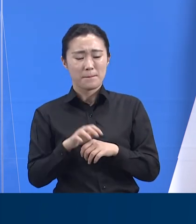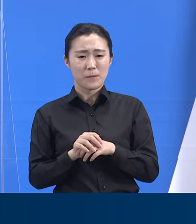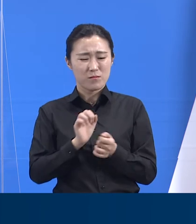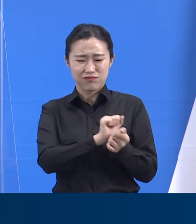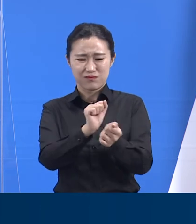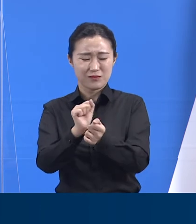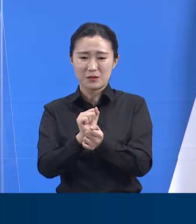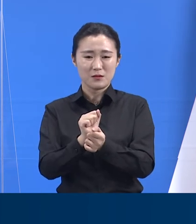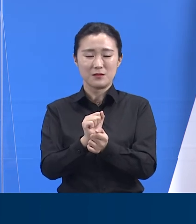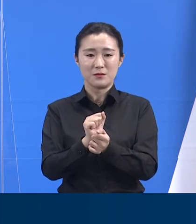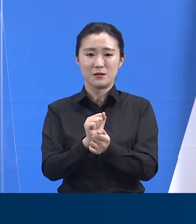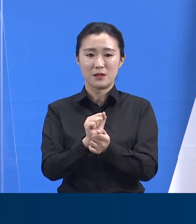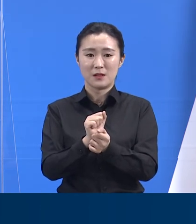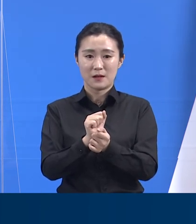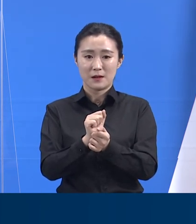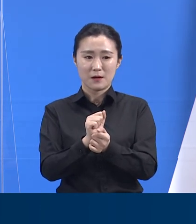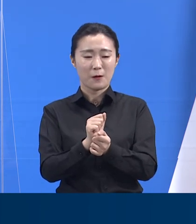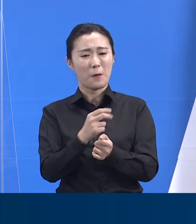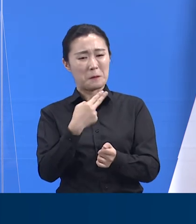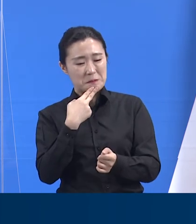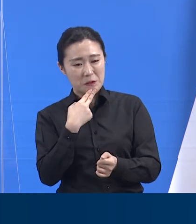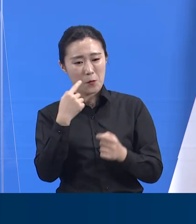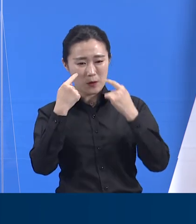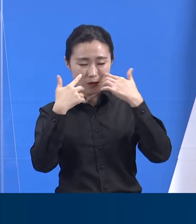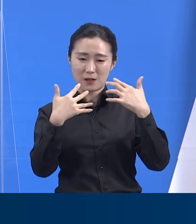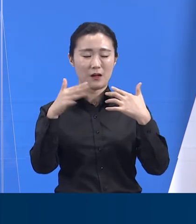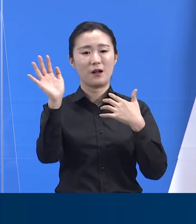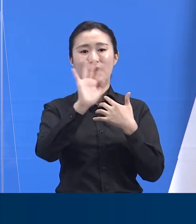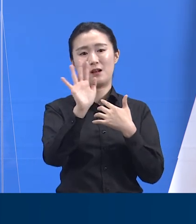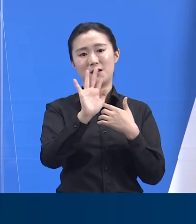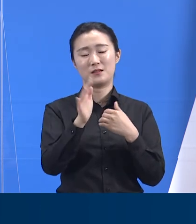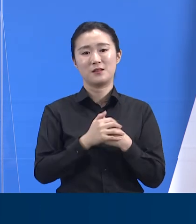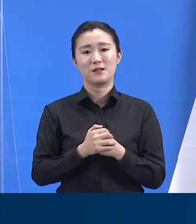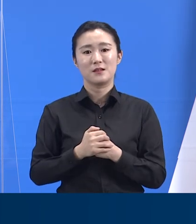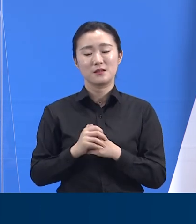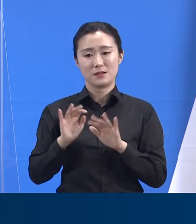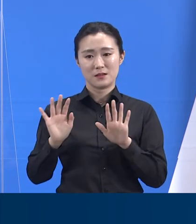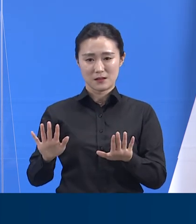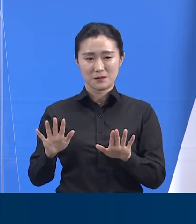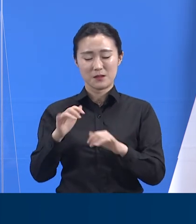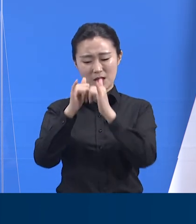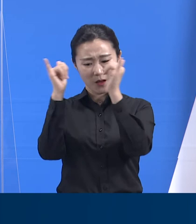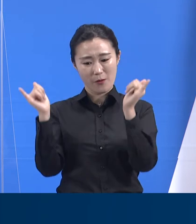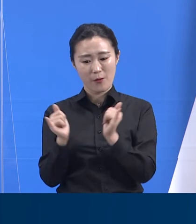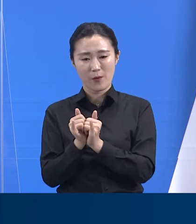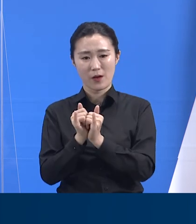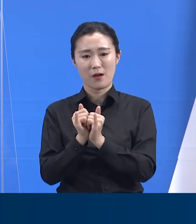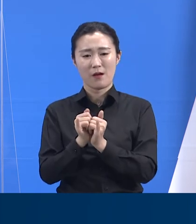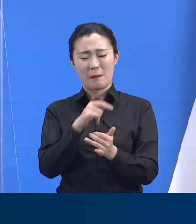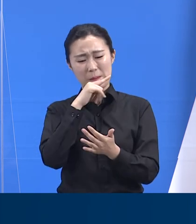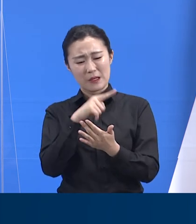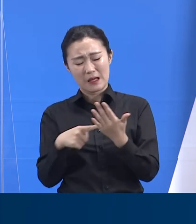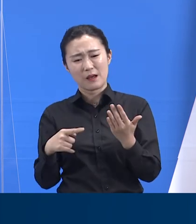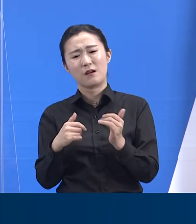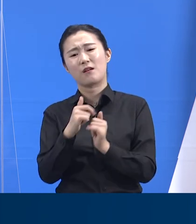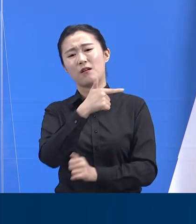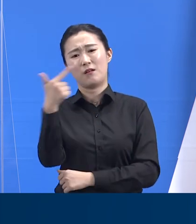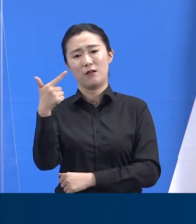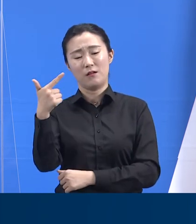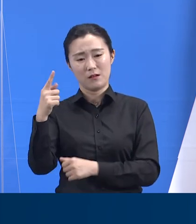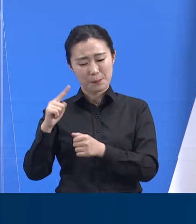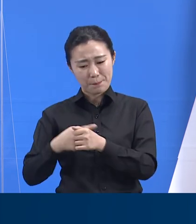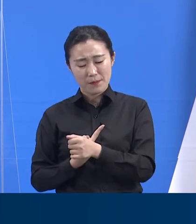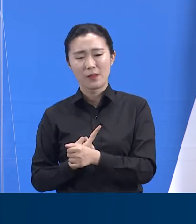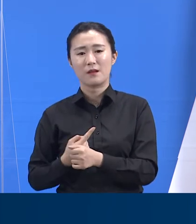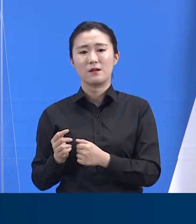대표되는 보건의료적 피해 이외에 경제, 문화, 교육 등 사회 전 영역의 피해가 매우 크기에 계속